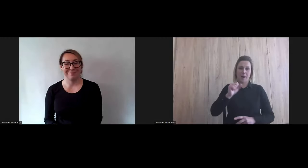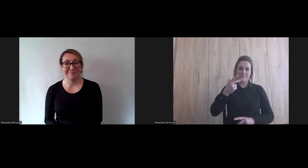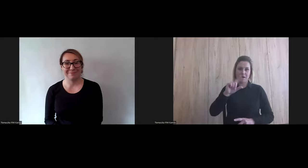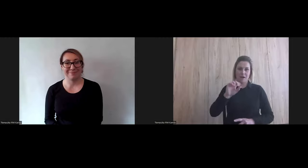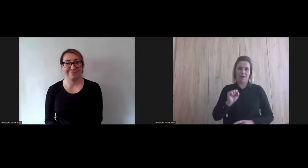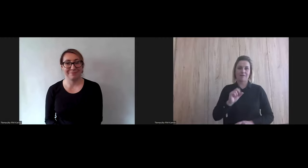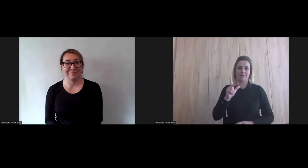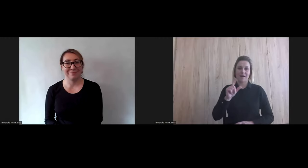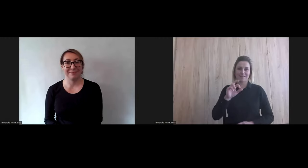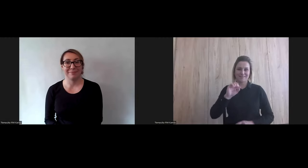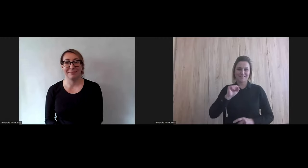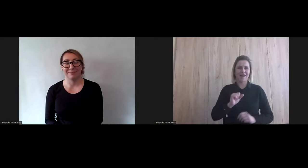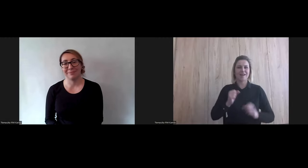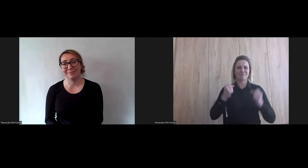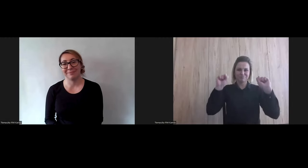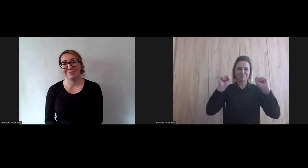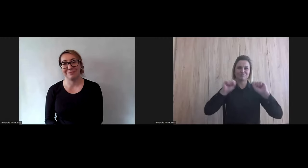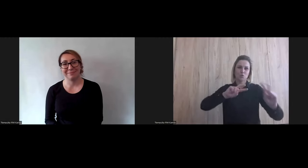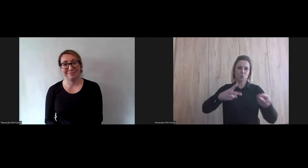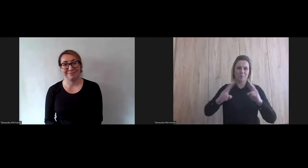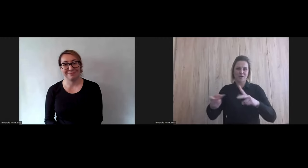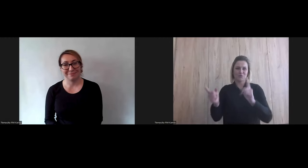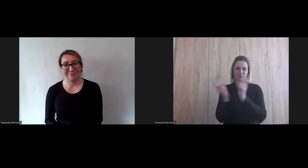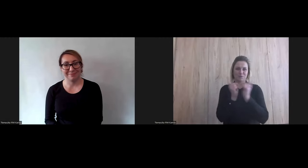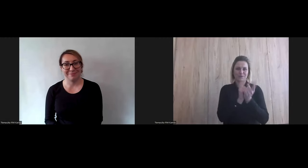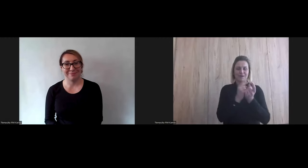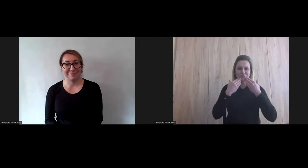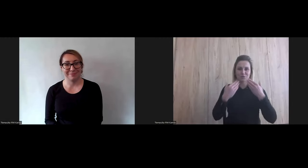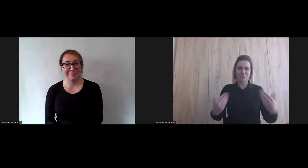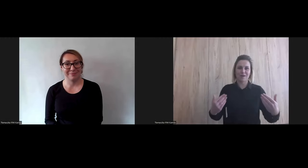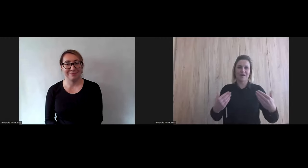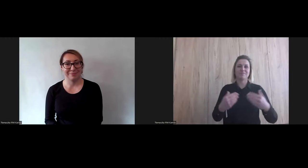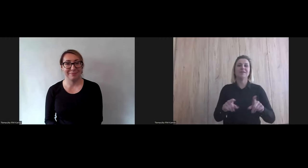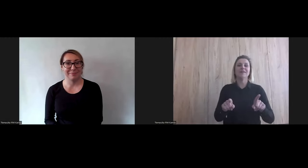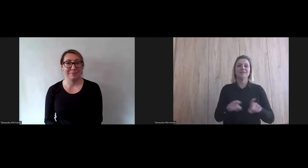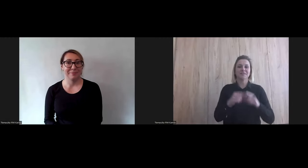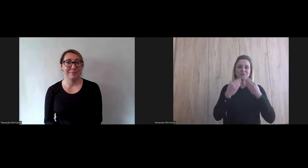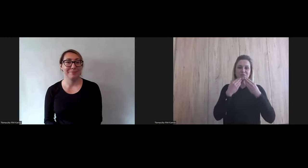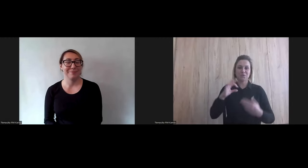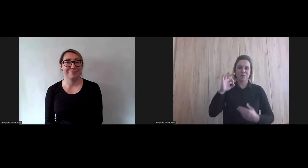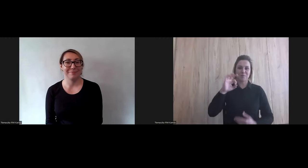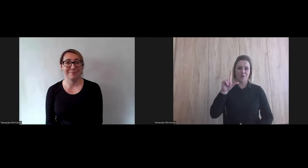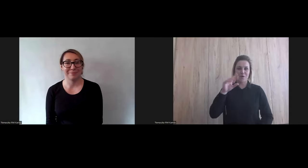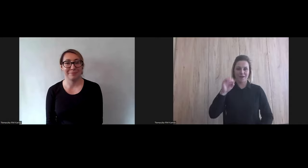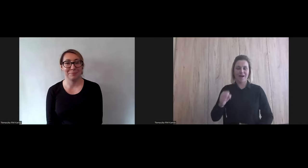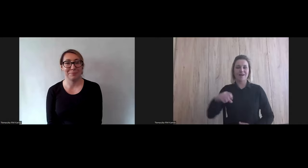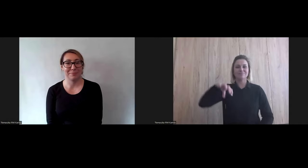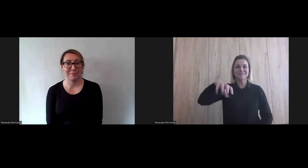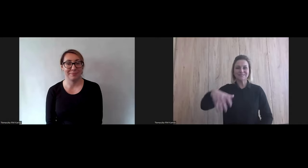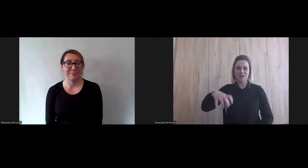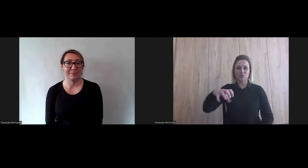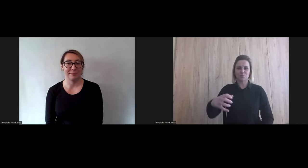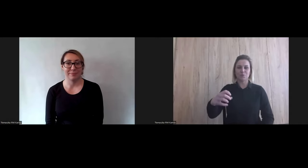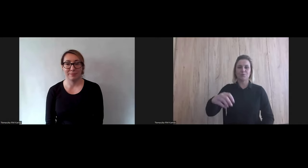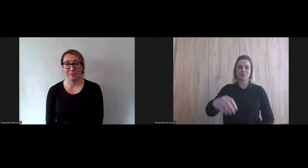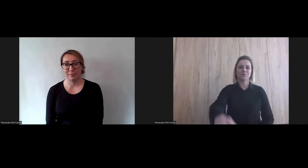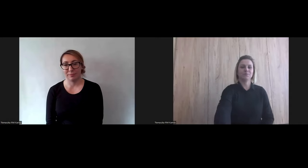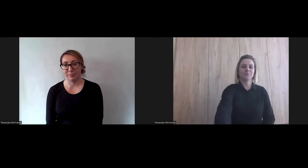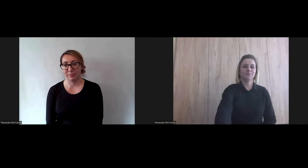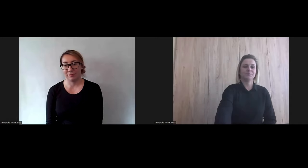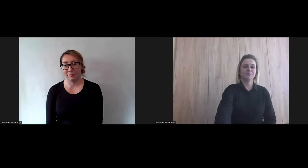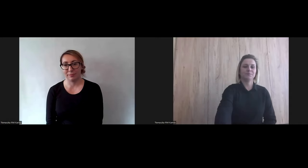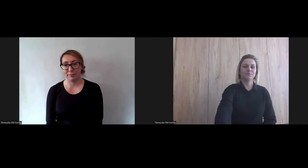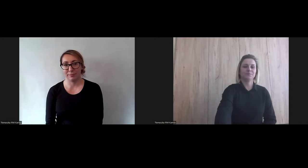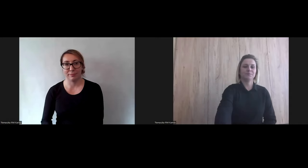dzielnie cały czas tłumaczą spotkanie. Dzięki wielkie. Dziękuję Olgierdę i zespołowi inkubatora, który przygotowywał to